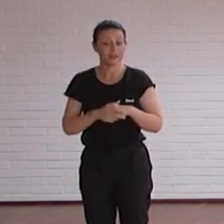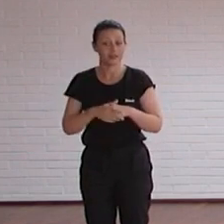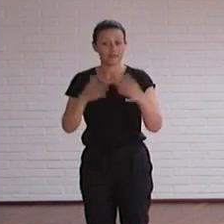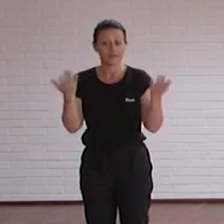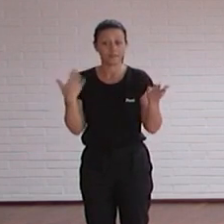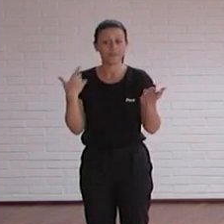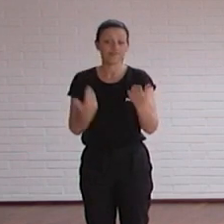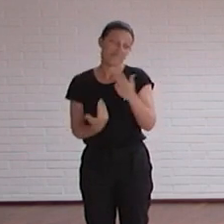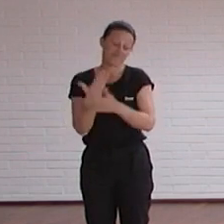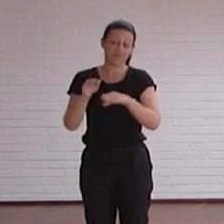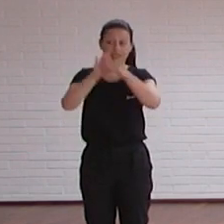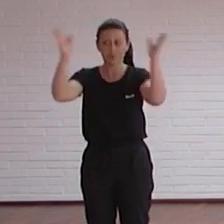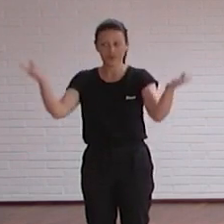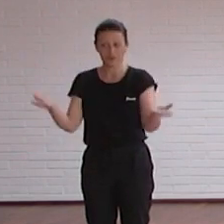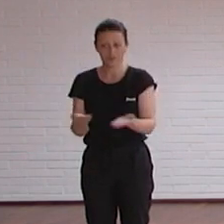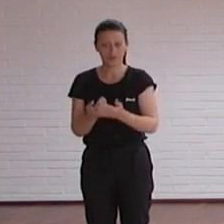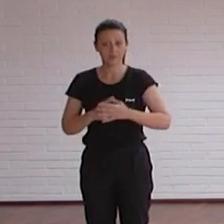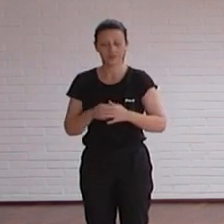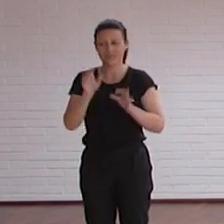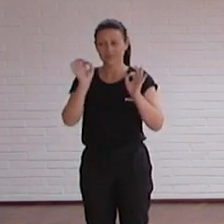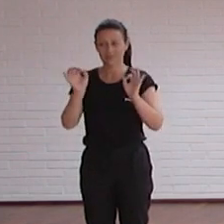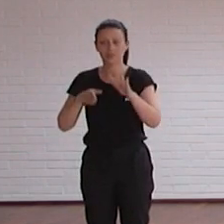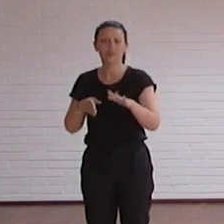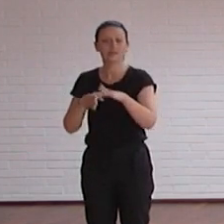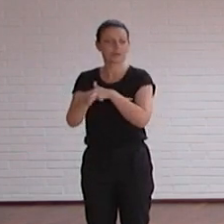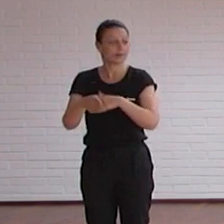conmemorar el Día Mundial de Concienciación sobre Accesibilidad.